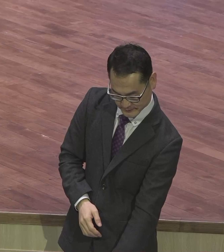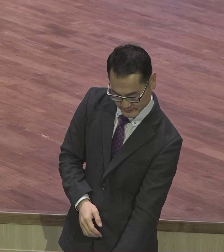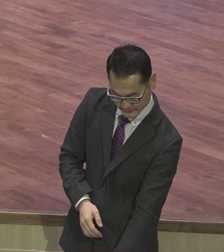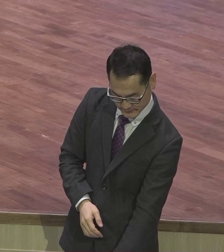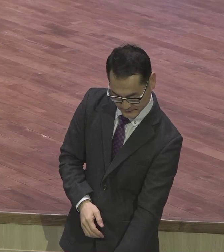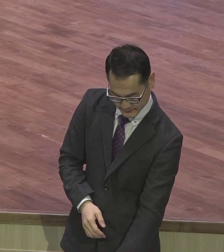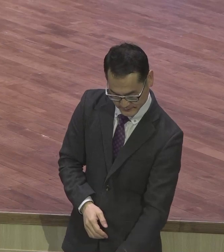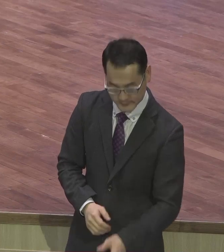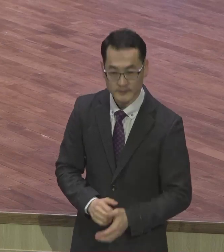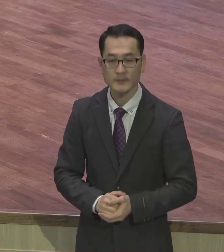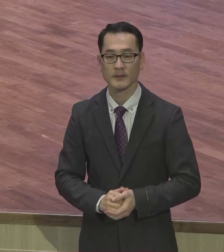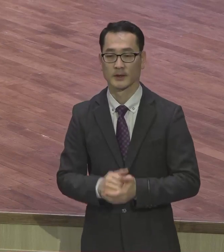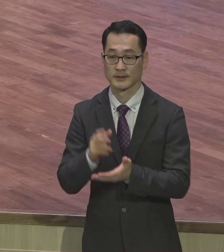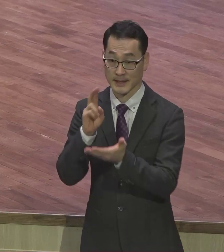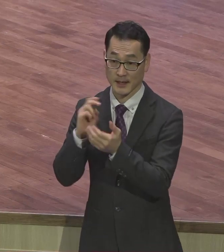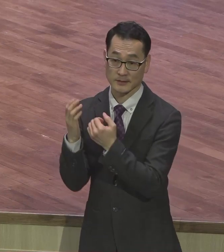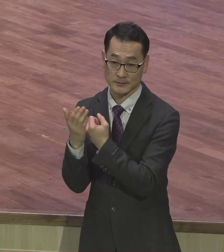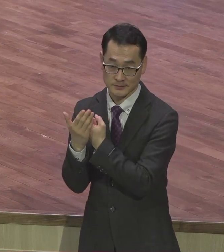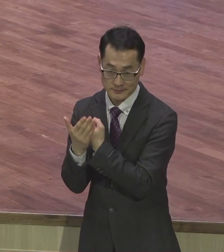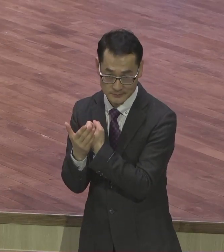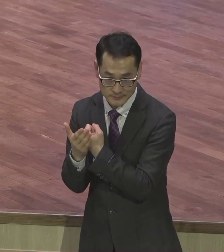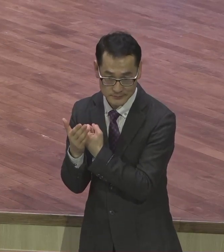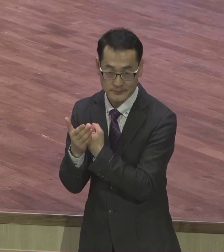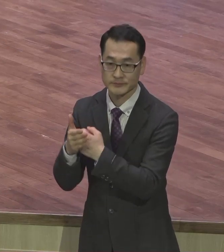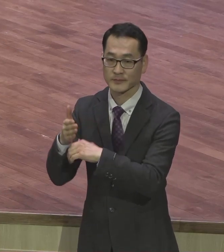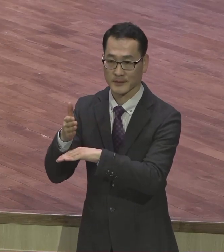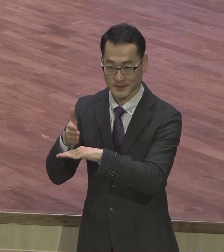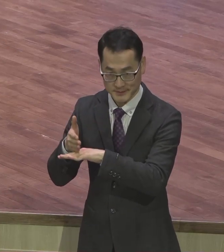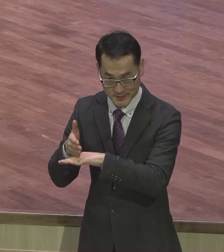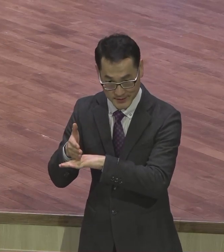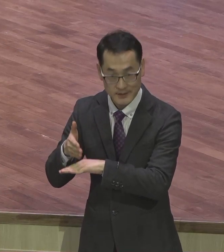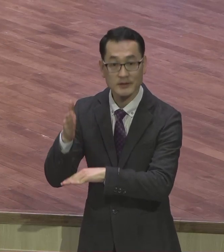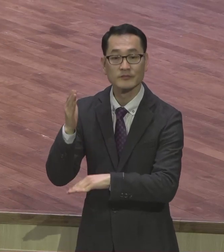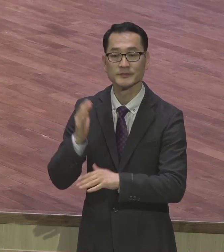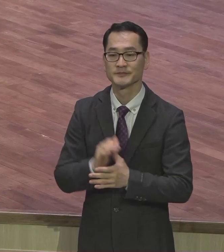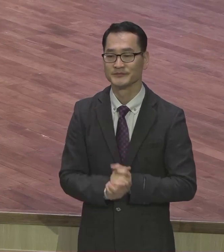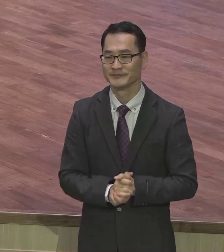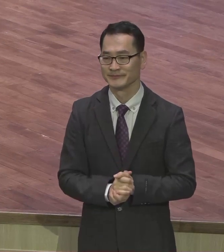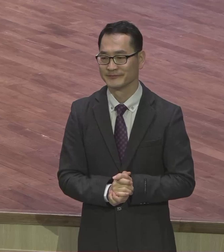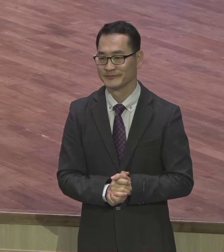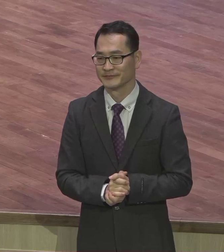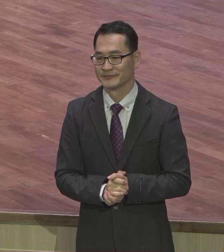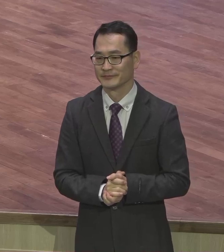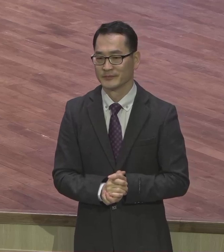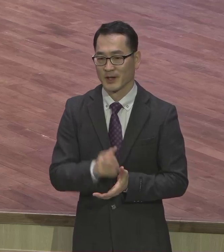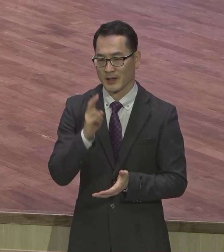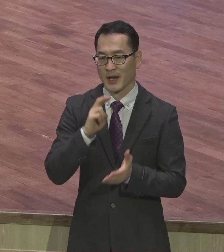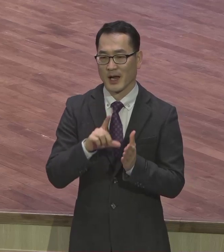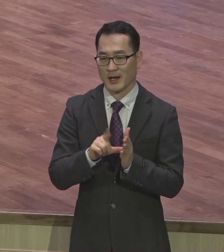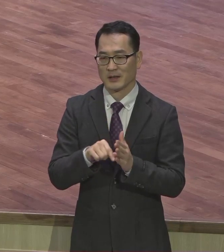은혜로운 찬양 참 감사드립니다. 여러분 이 힘찬 찬양하는데 눈 감고 조는 분도 있어요.